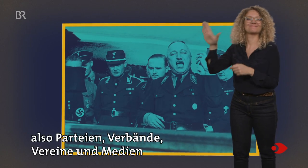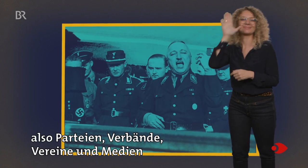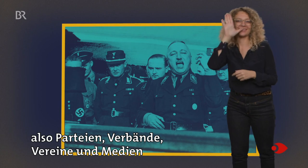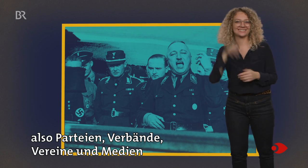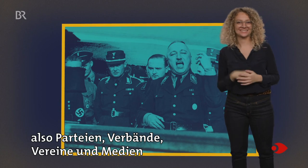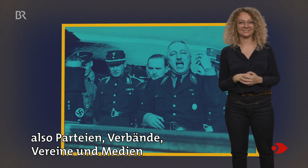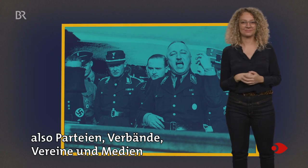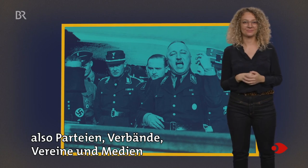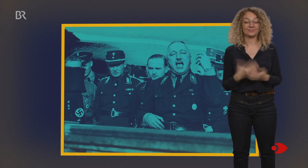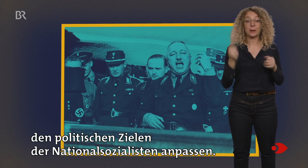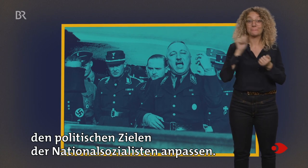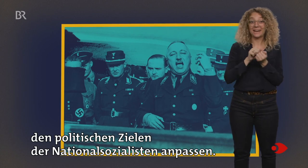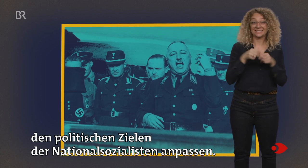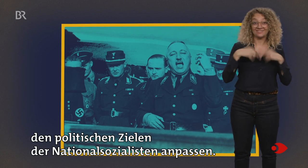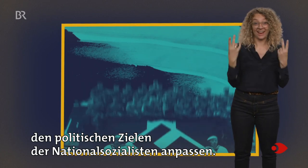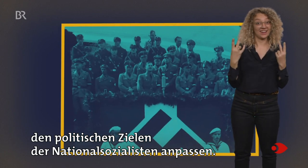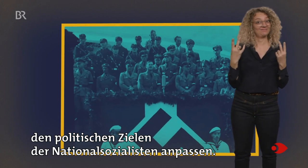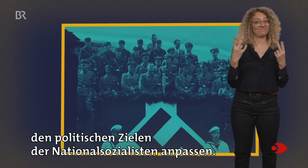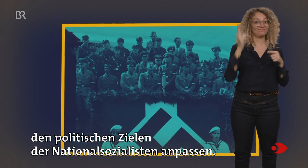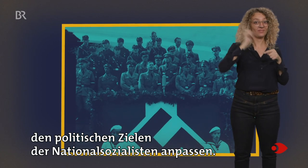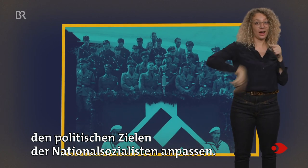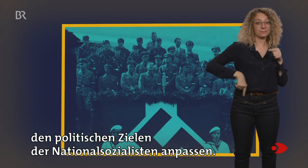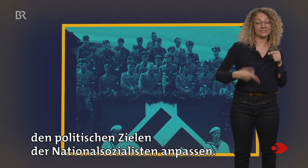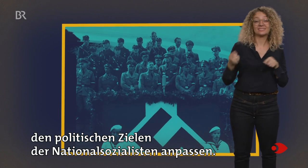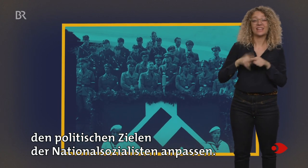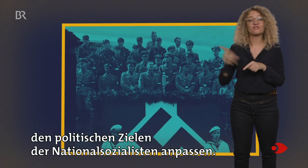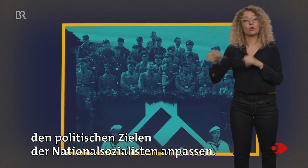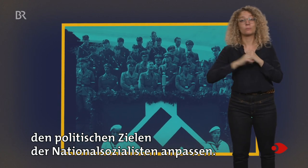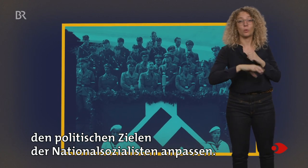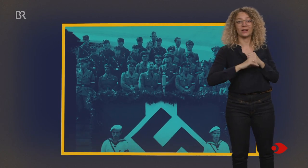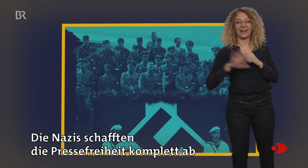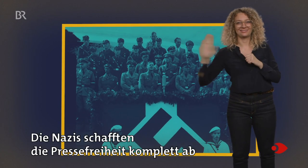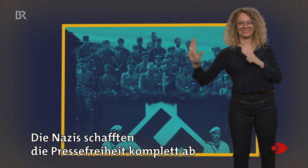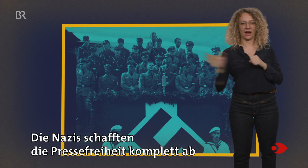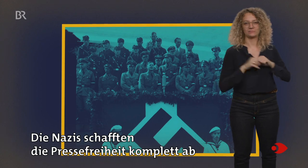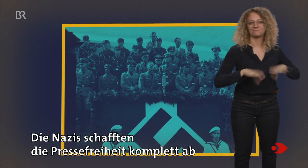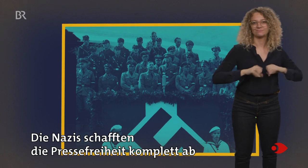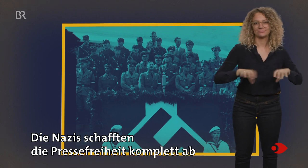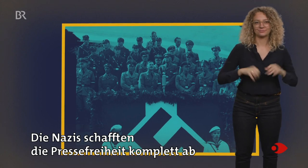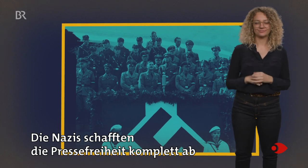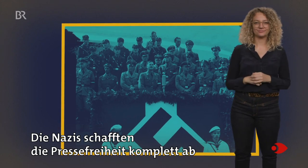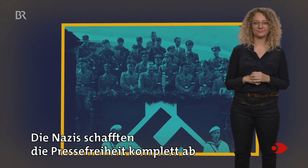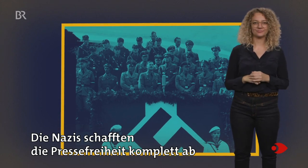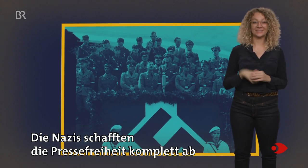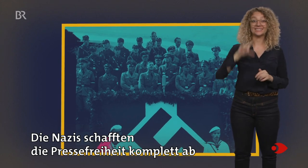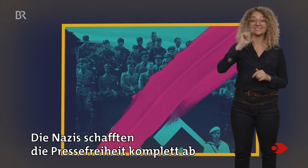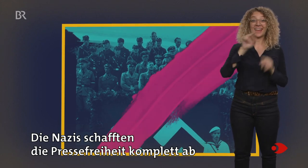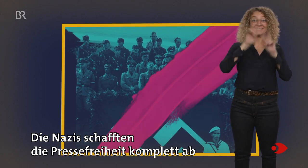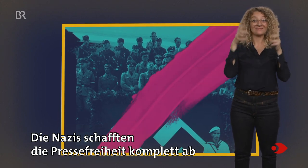Vereine und Medien, den politischen Zielen der Nationalsozialisten anpassen. Die Nazis schafften die Pressefreiheit komplett ab